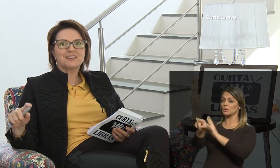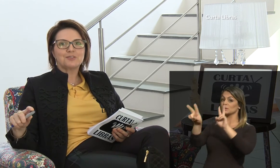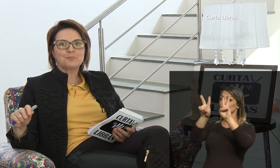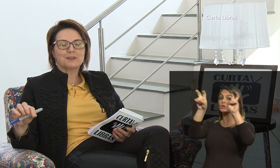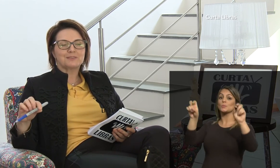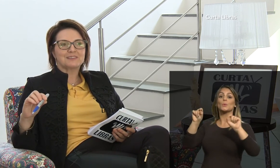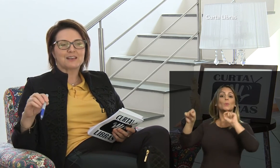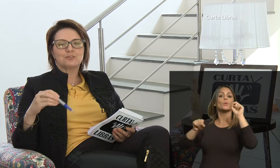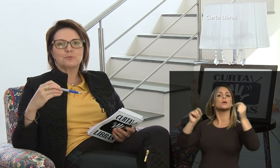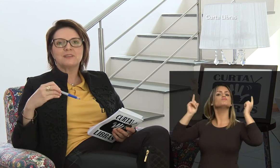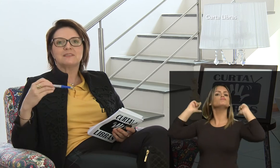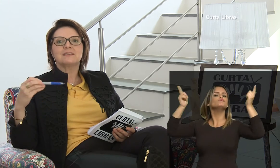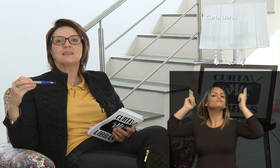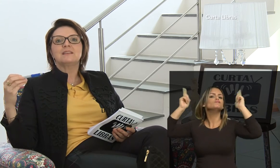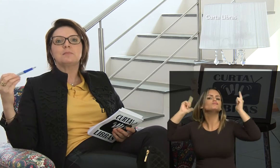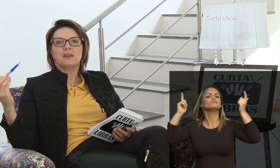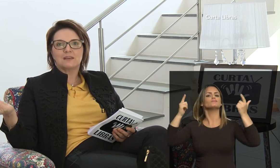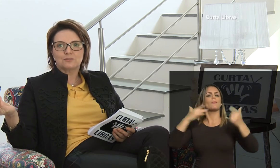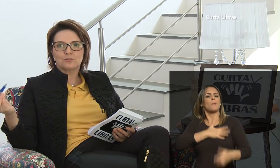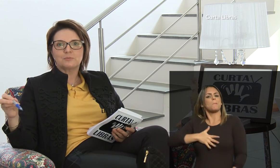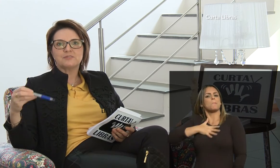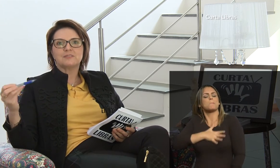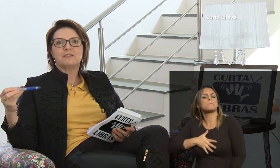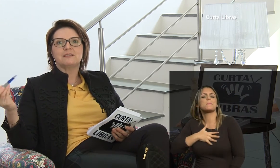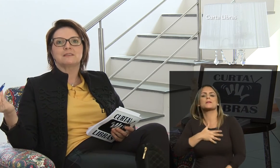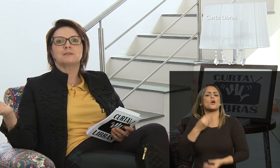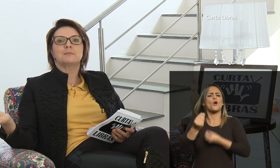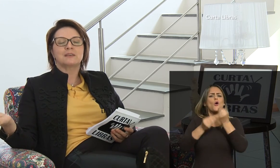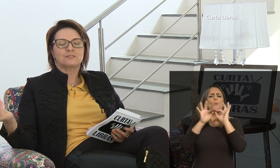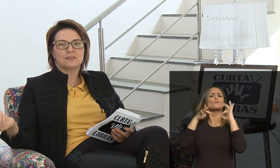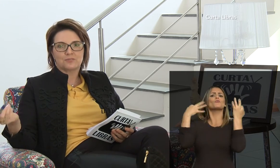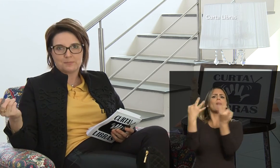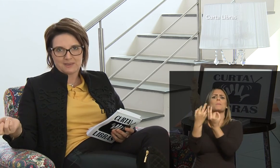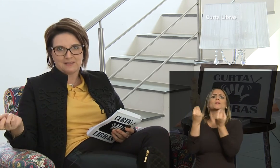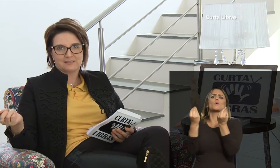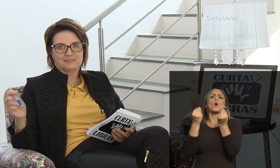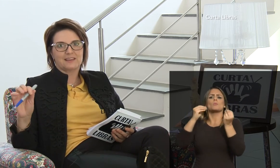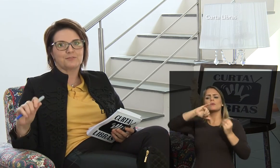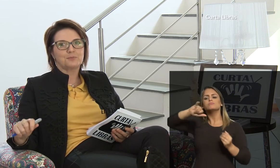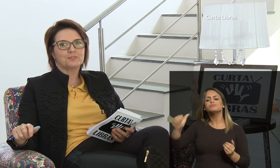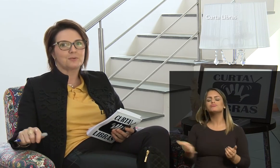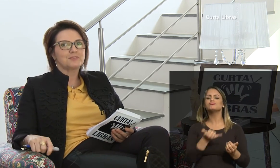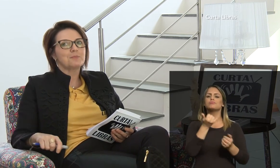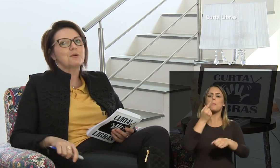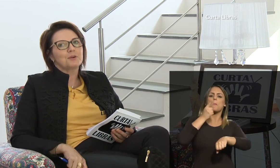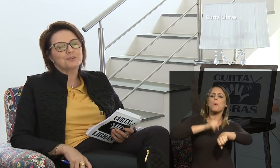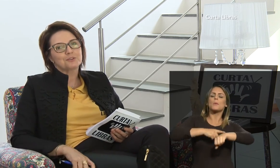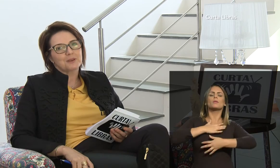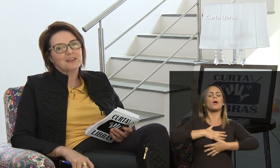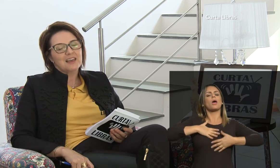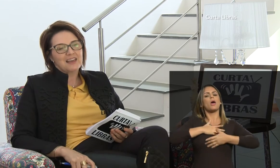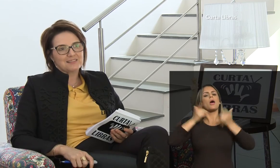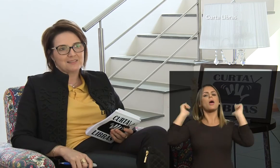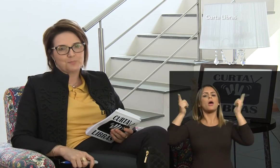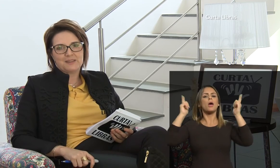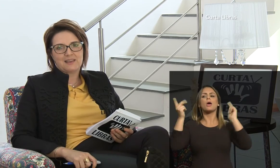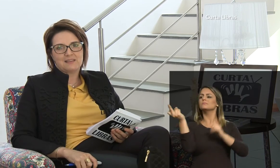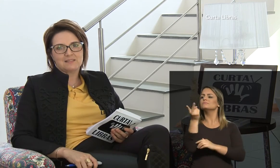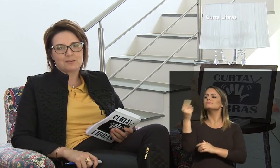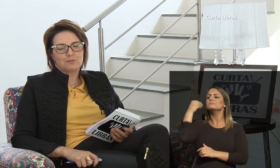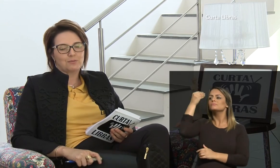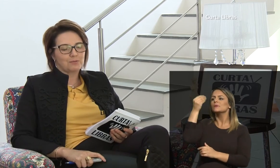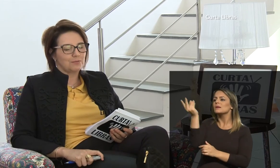Então eu gostaria de perguntar sobre o entretenimento, como se dá o entretenimento das famílias, né? Vamos saber um pouquinho sobre essa